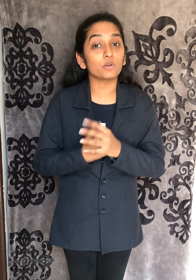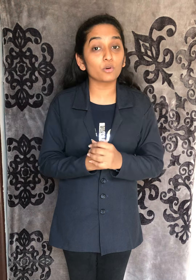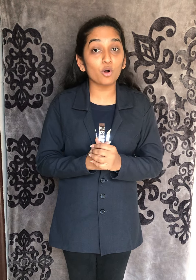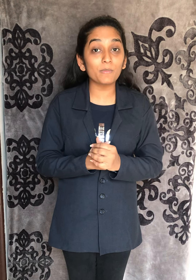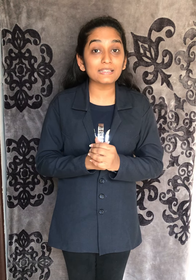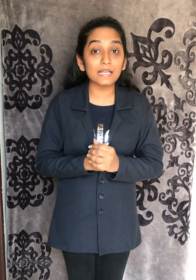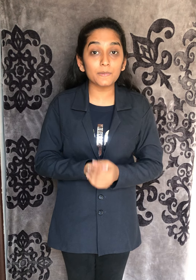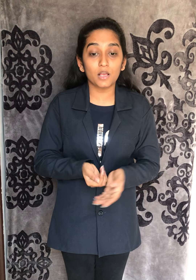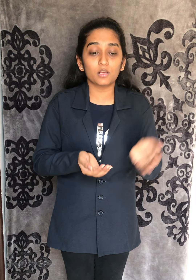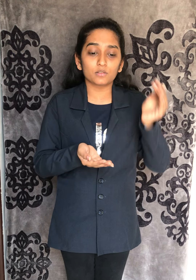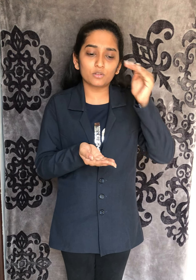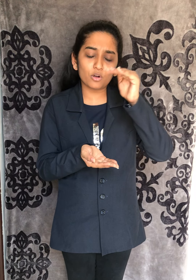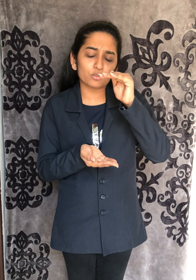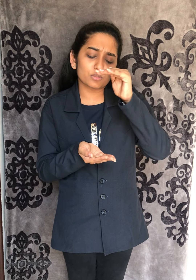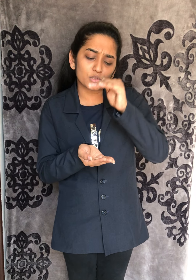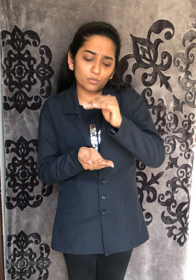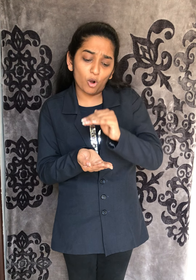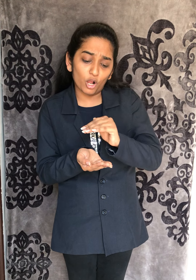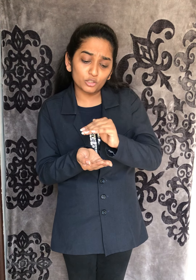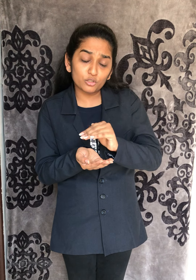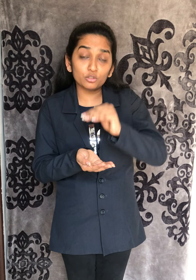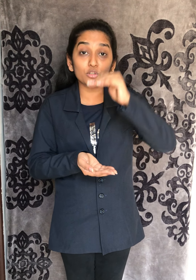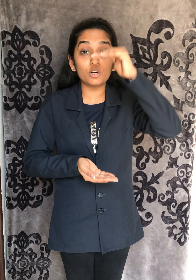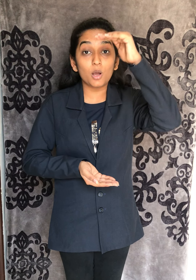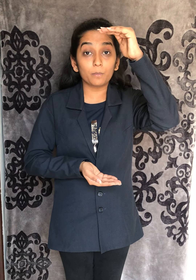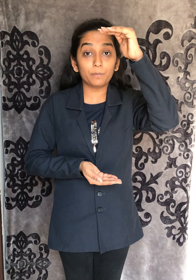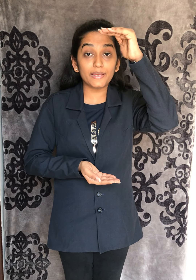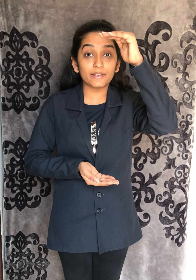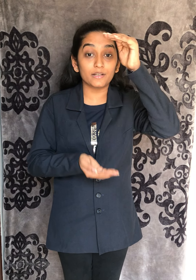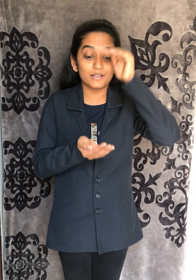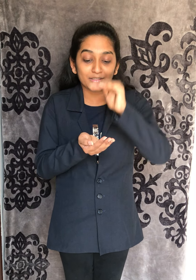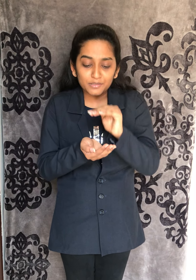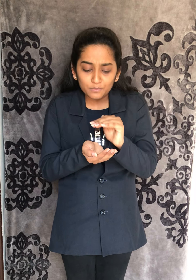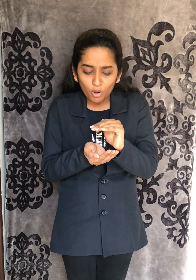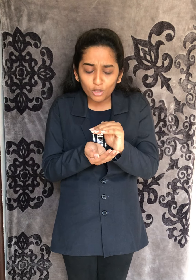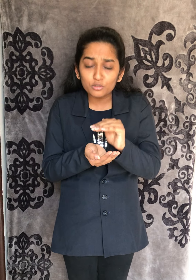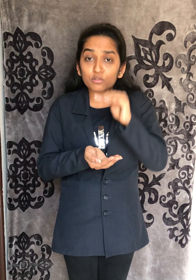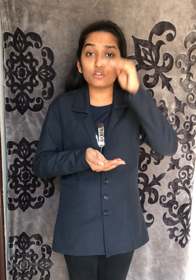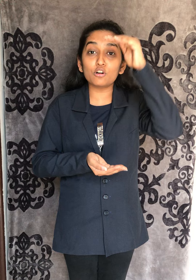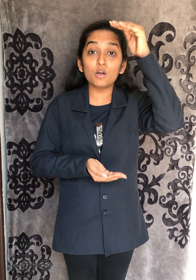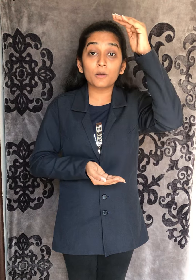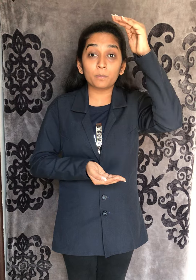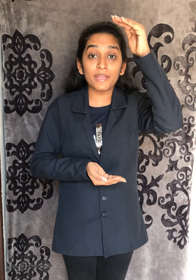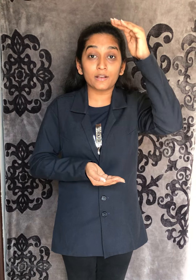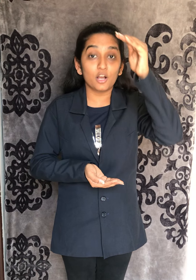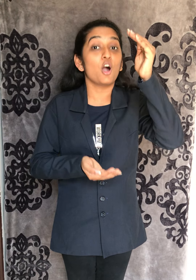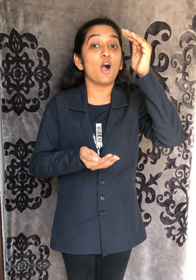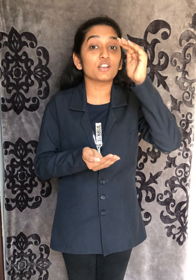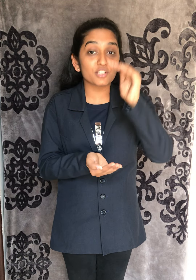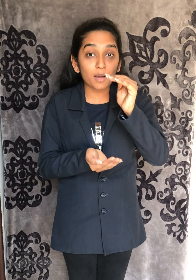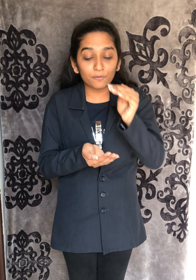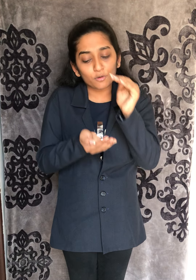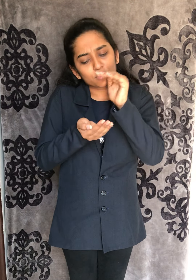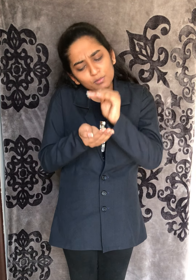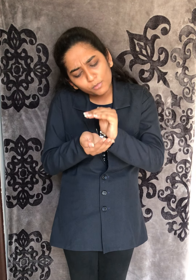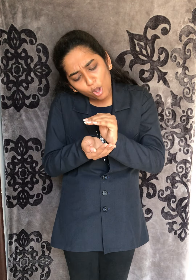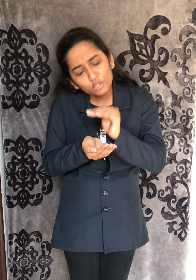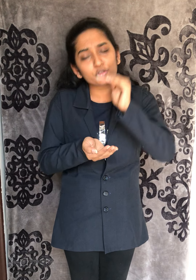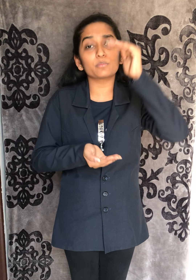Grow मतलब? Grow. Small to Big. Small to Big. और जब वो Small to